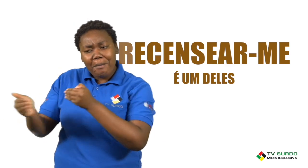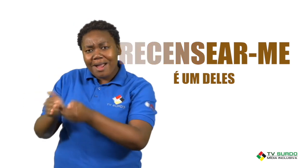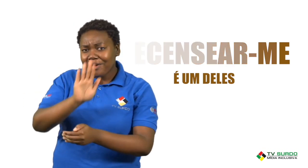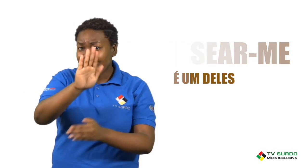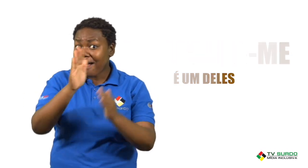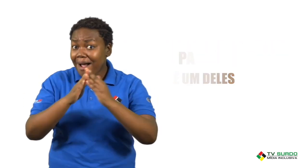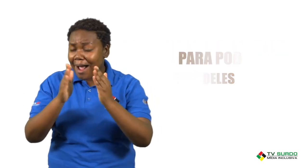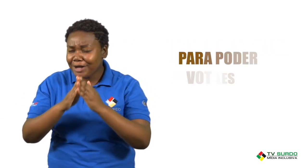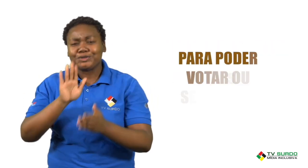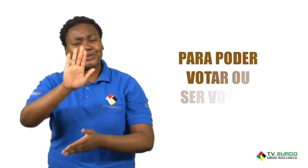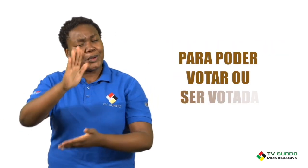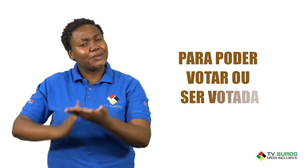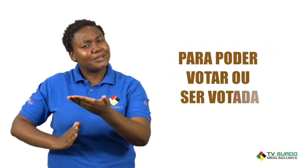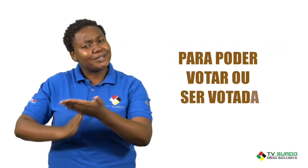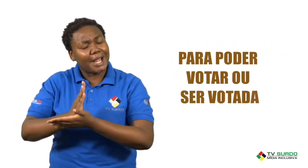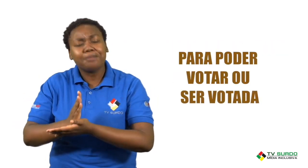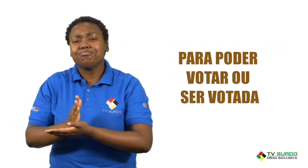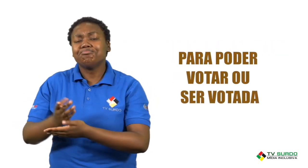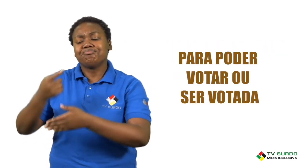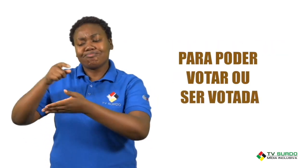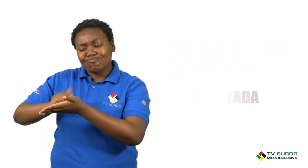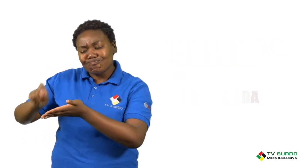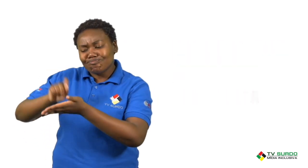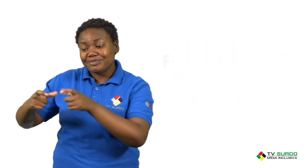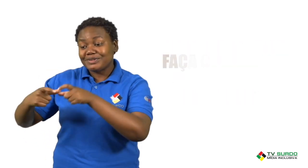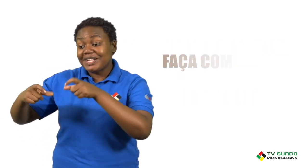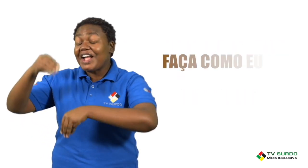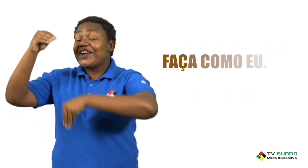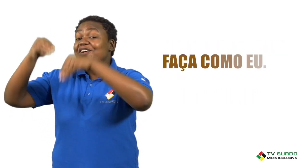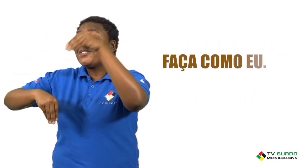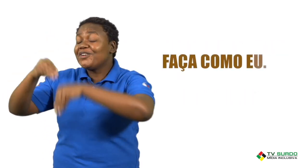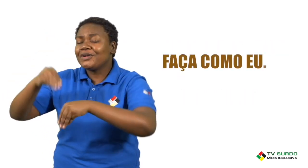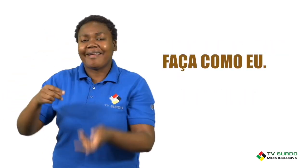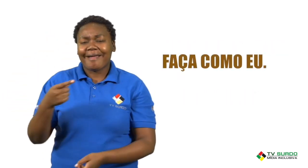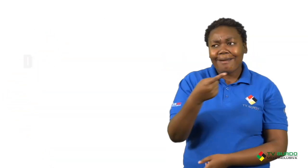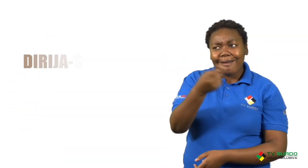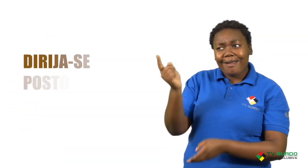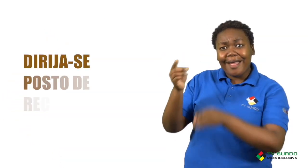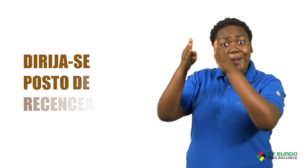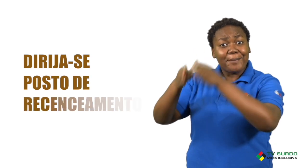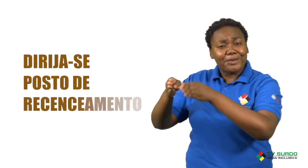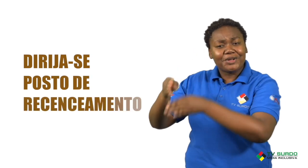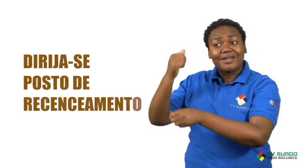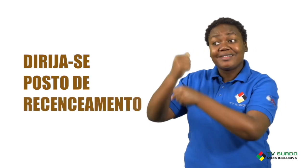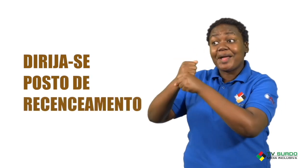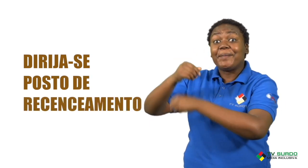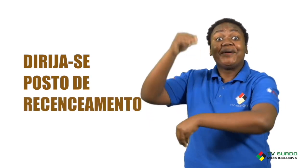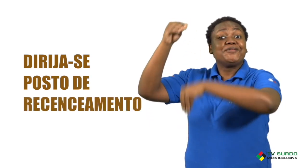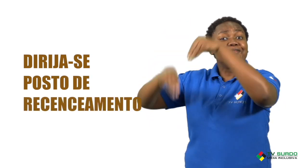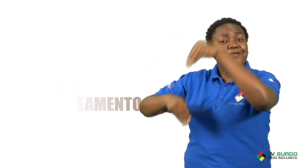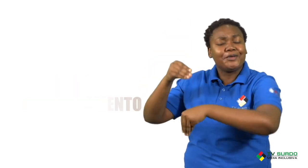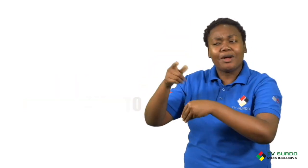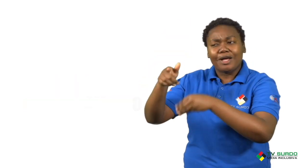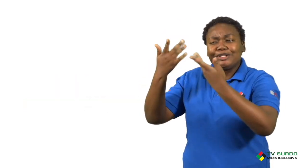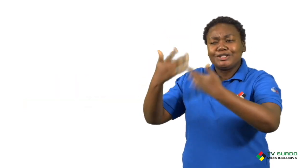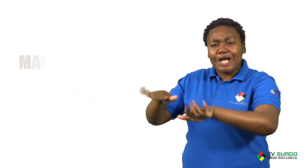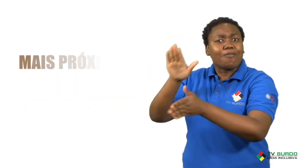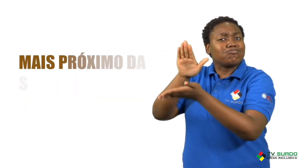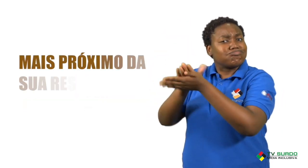para poder votar ou ser votada. Então, faça como eu e dirija-se a um posto de licenciamento mais próximo da sua